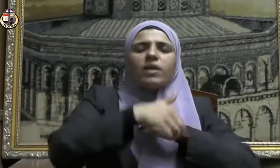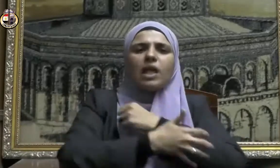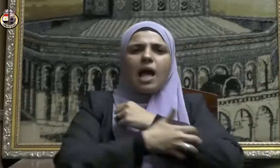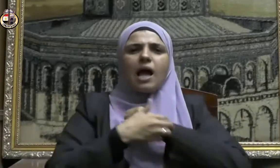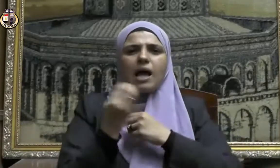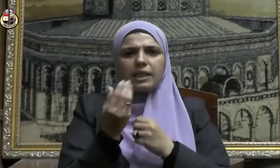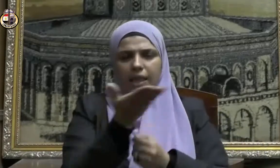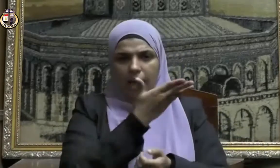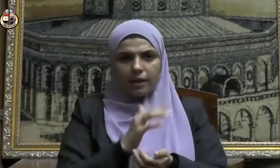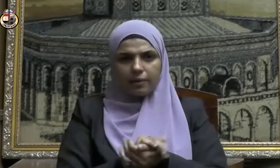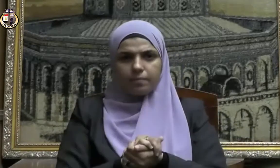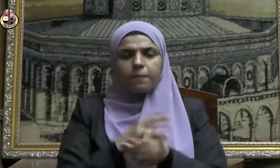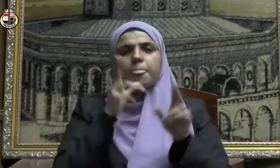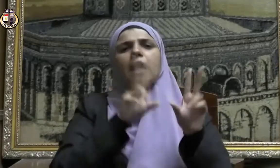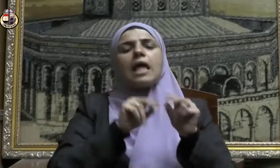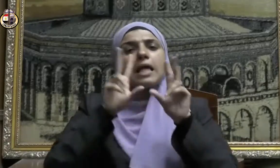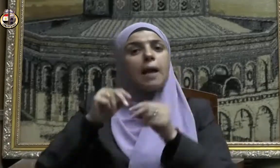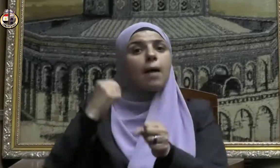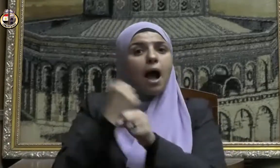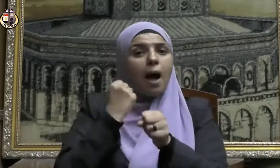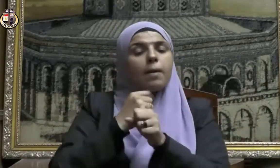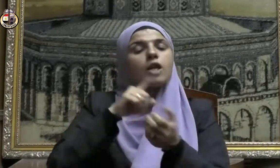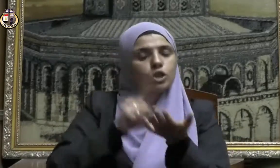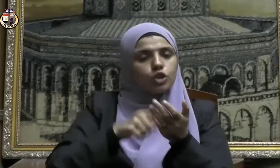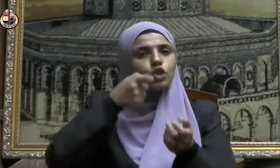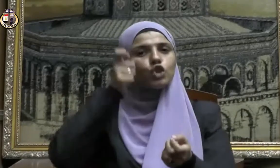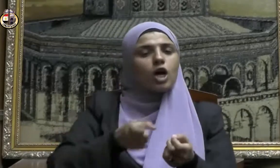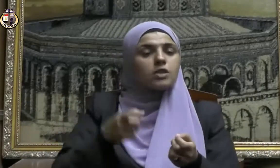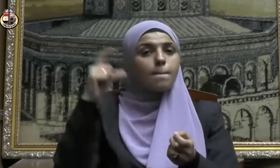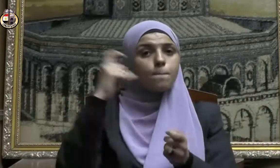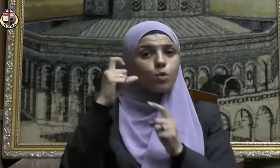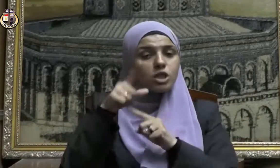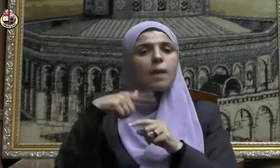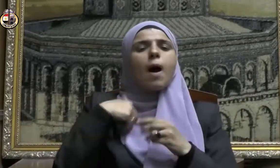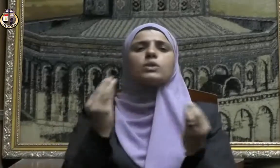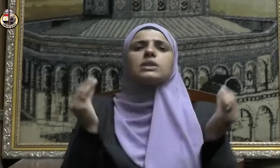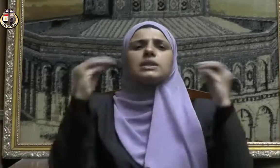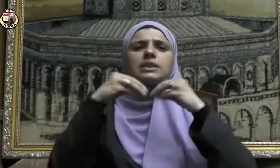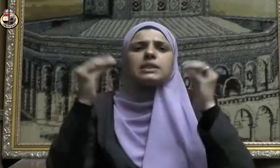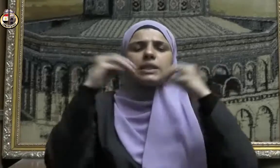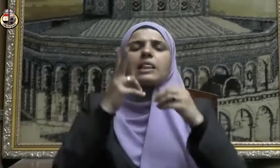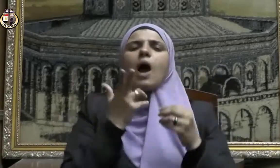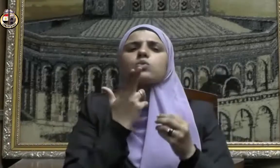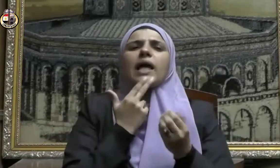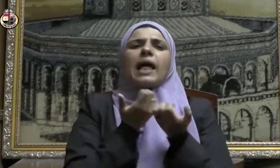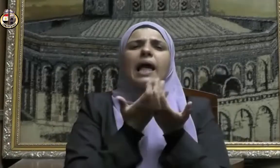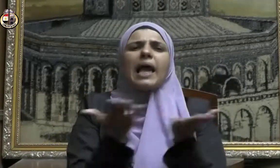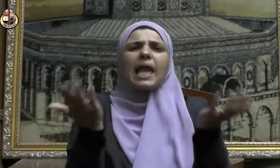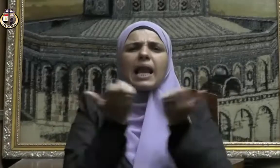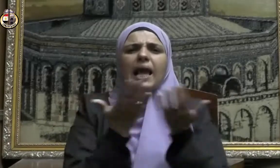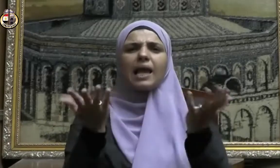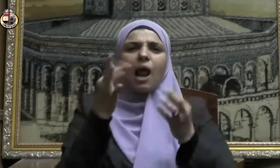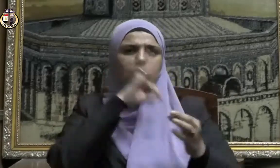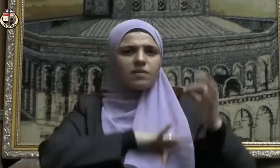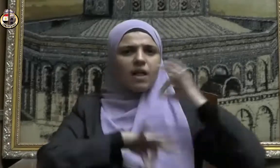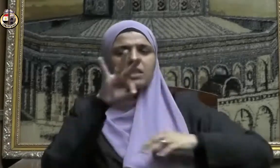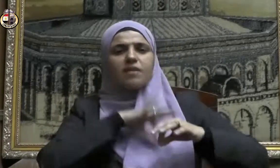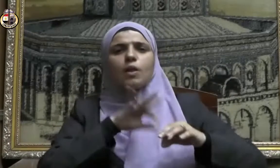احتياجا كما ينبغي للمسلم أن يكثر من صنوف الخير التي يعود نفعها على